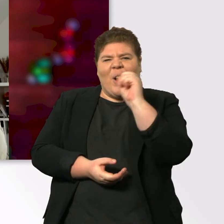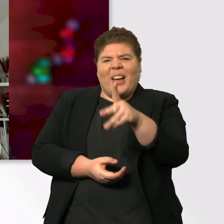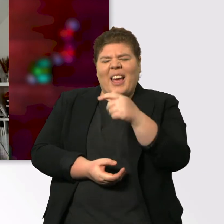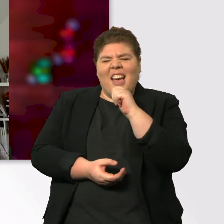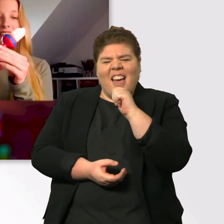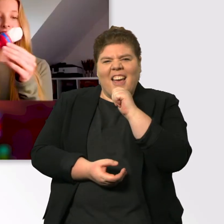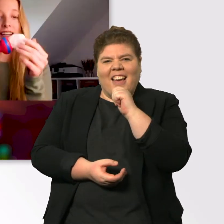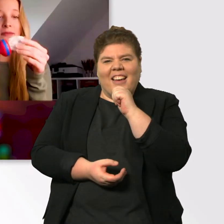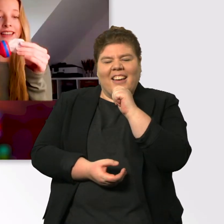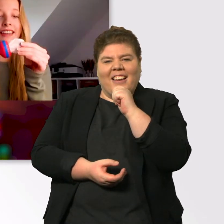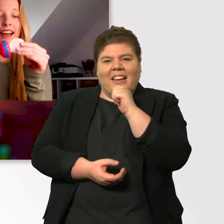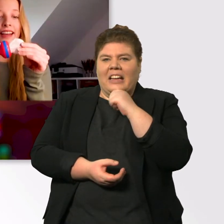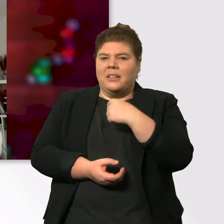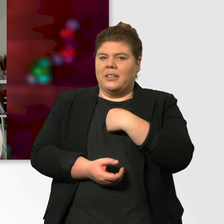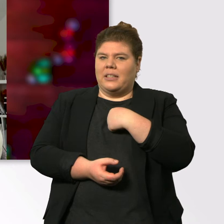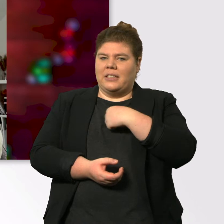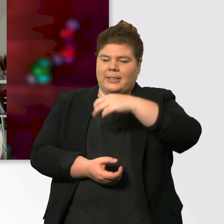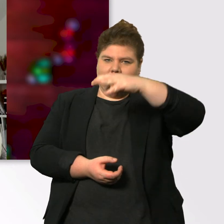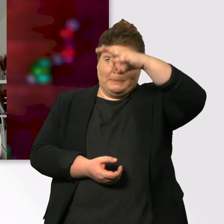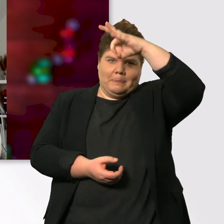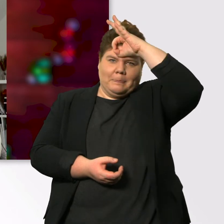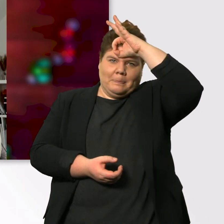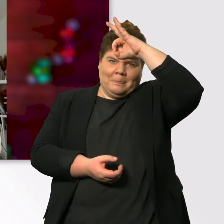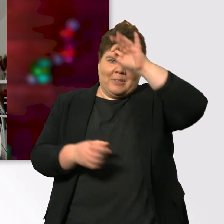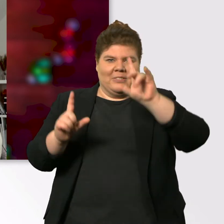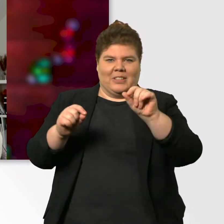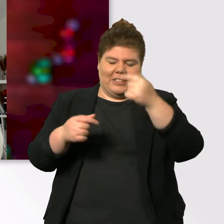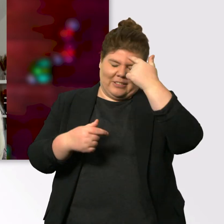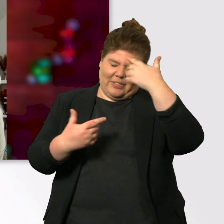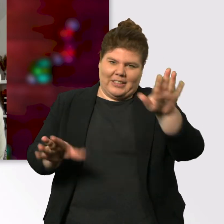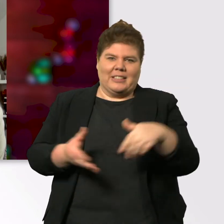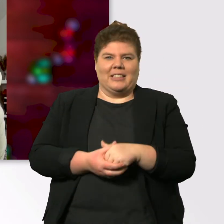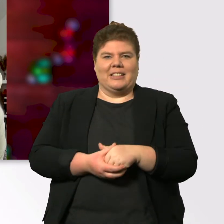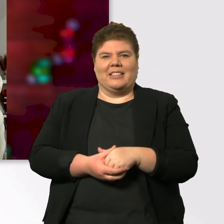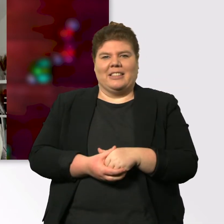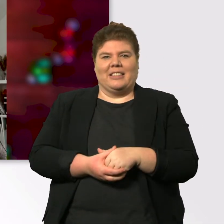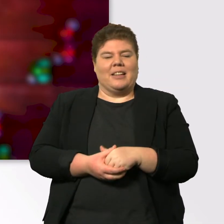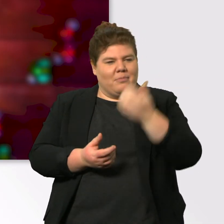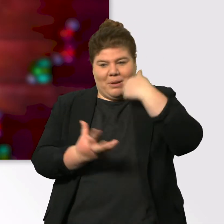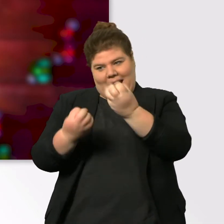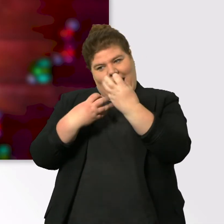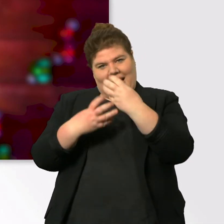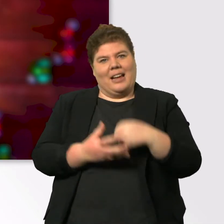Okay, es ist tatsächlich eine